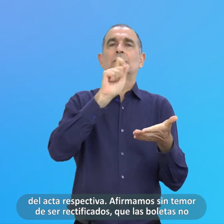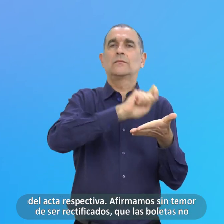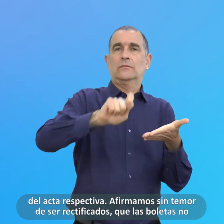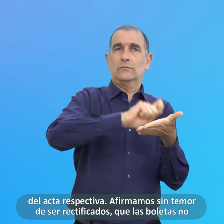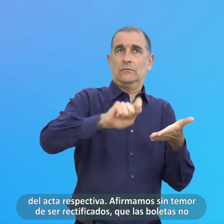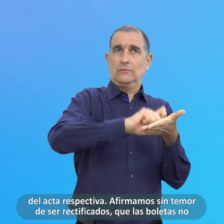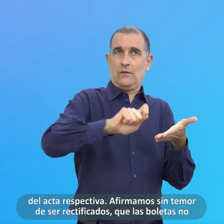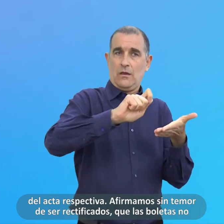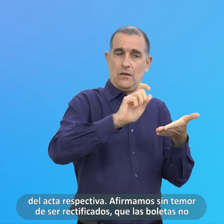Respectiva